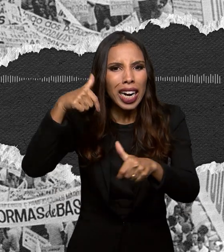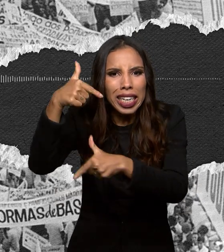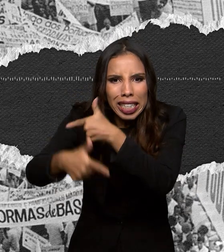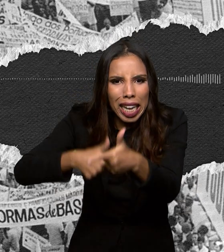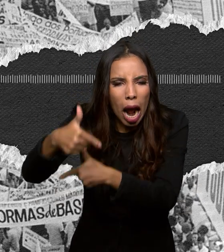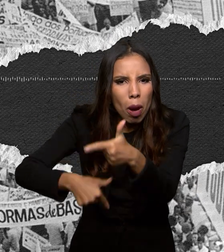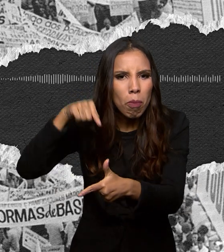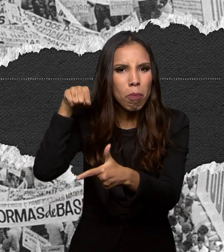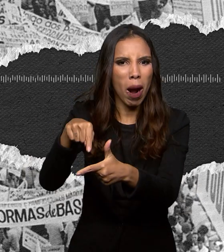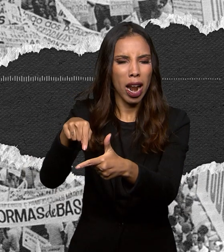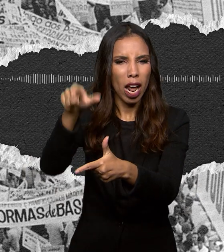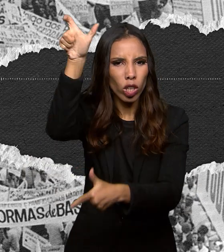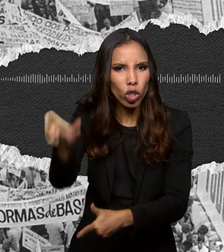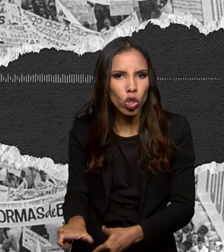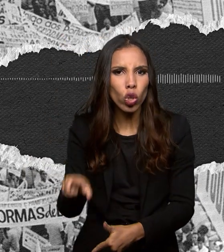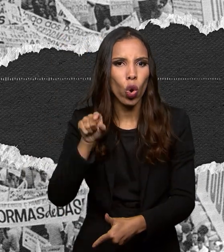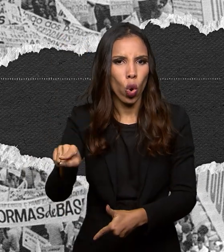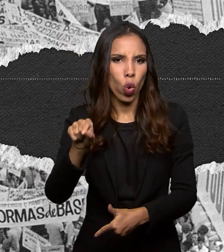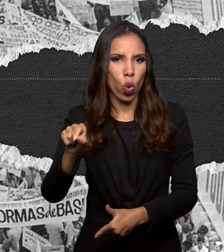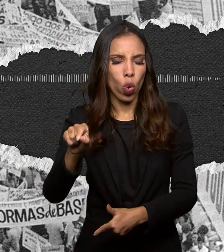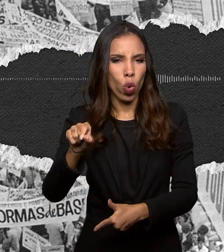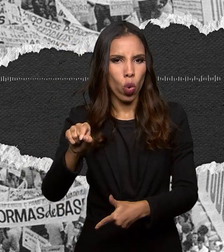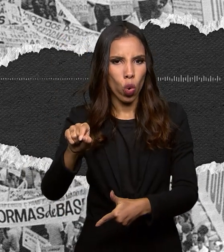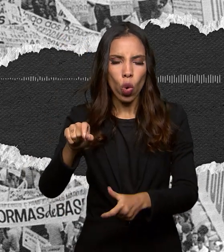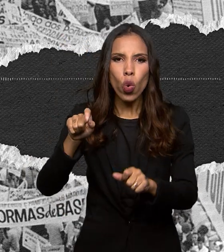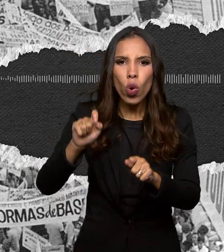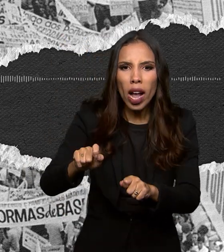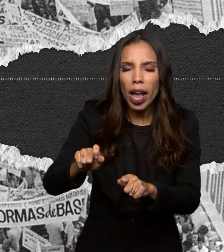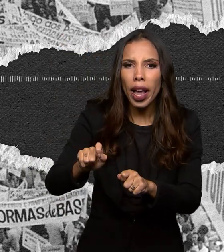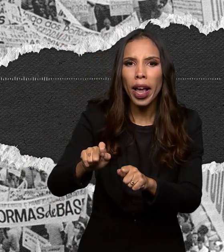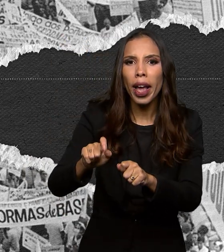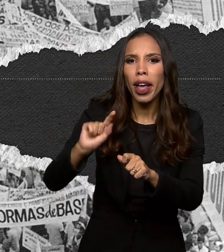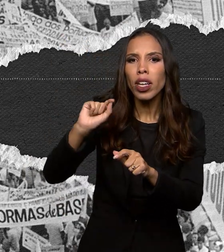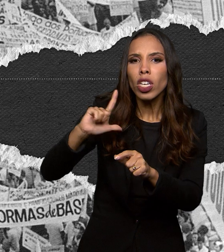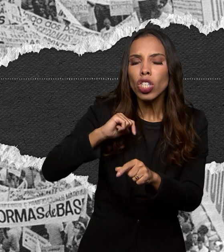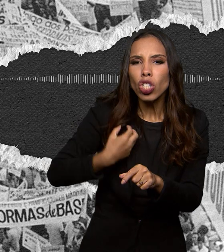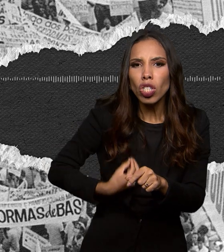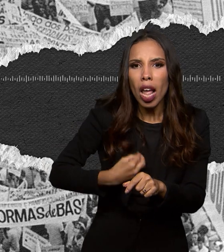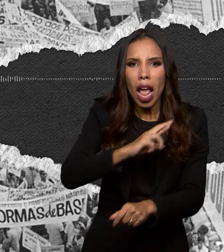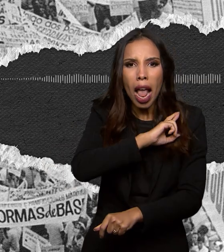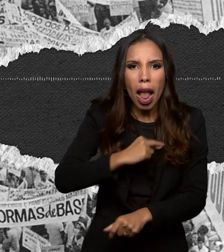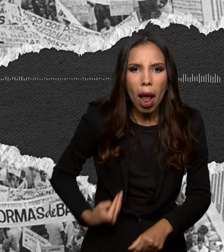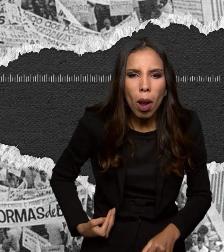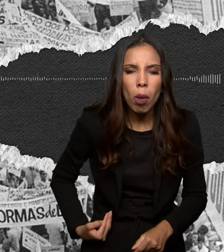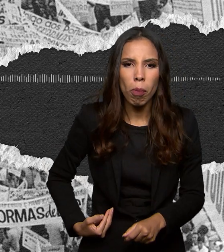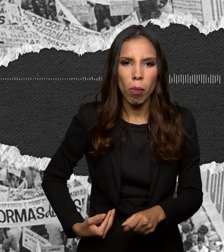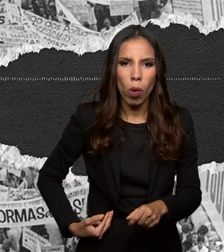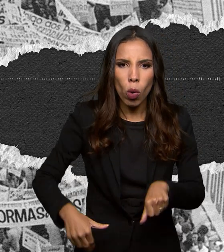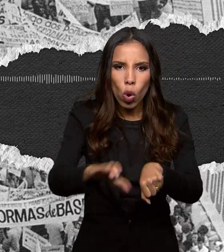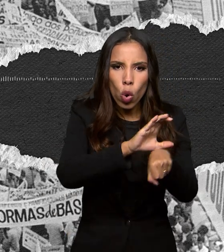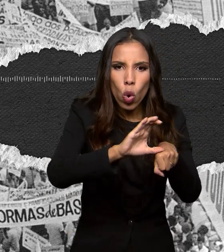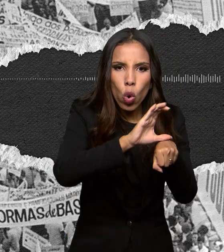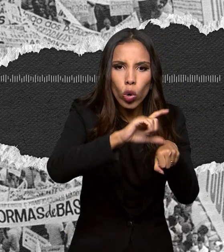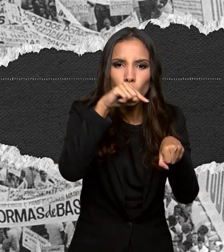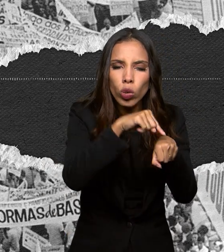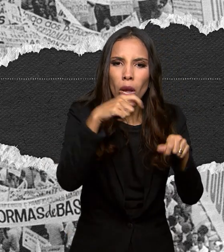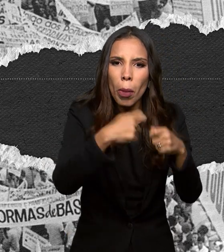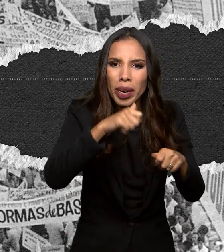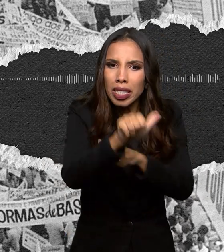revisão da atual constituição da nossa república que não atende mais aos anseios do povo e